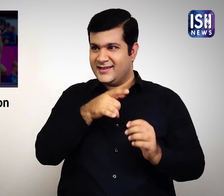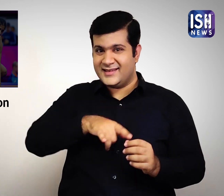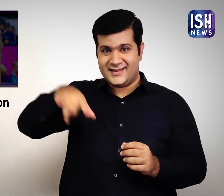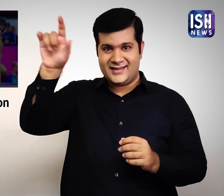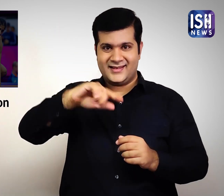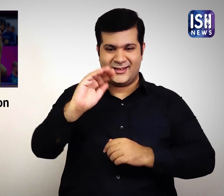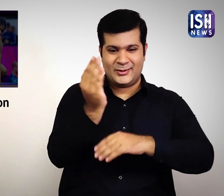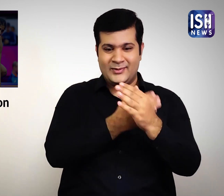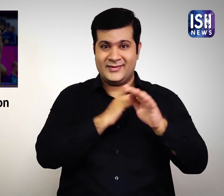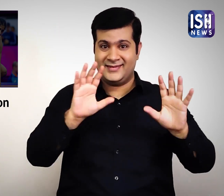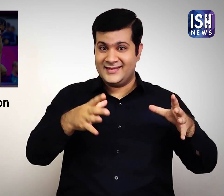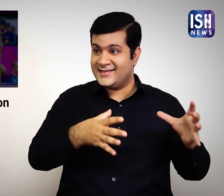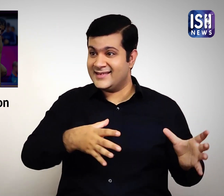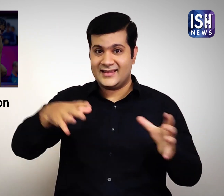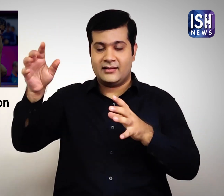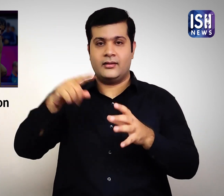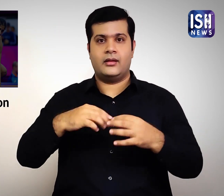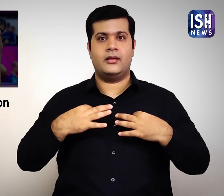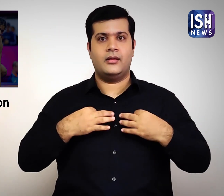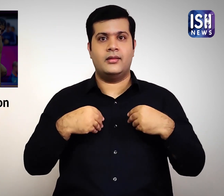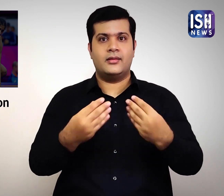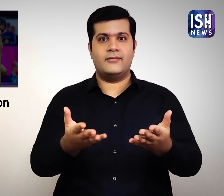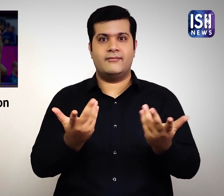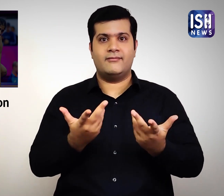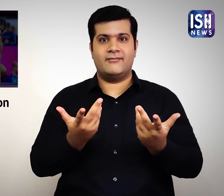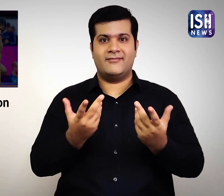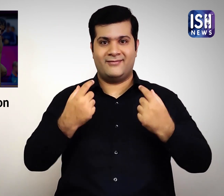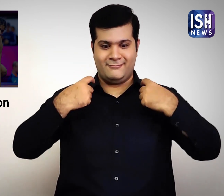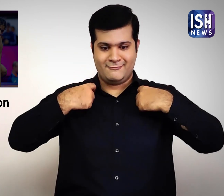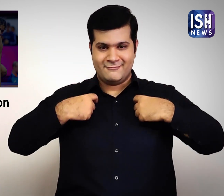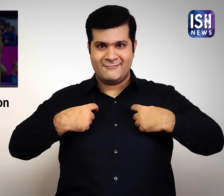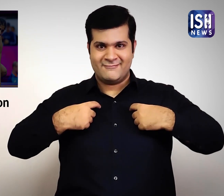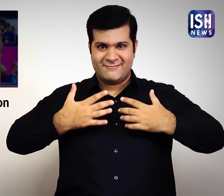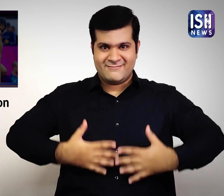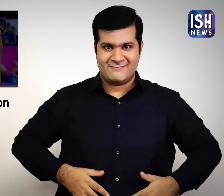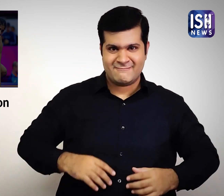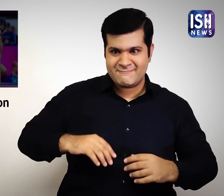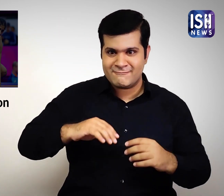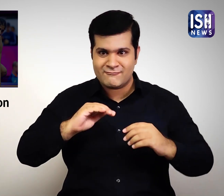कमपनी द्वारा प्रायोजत सिंगलेट नहीं पहना था।